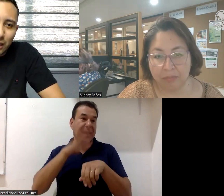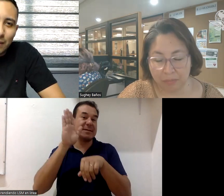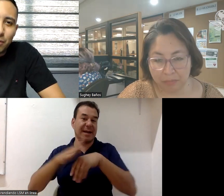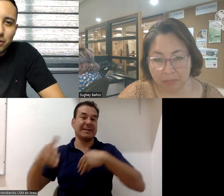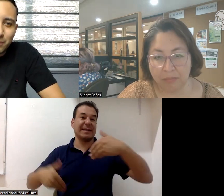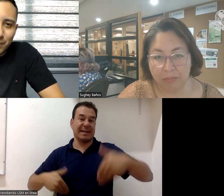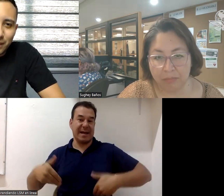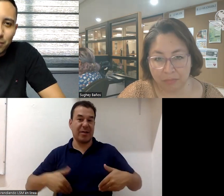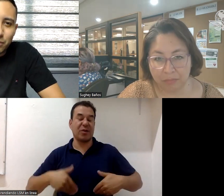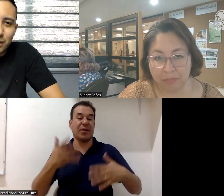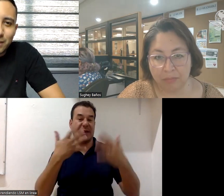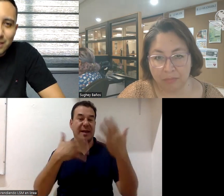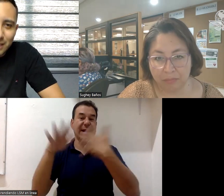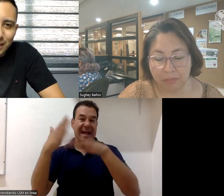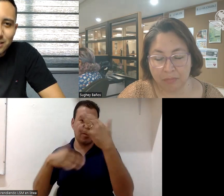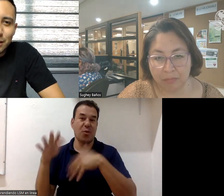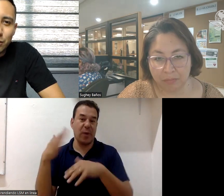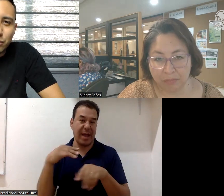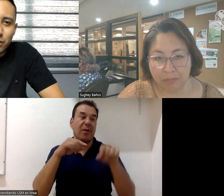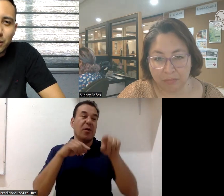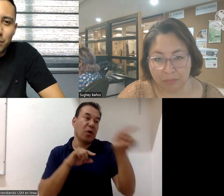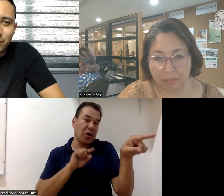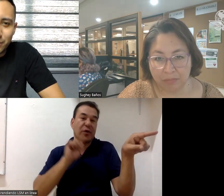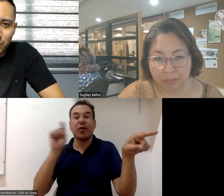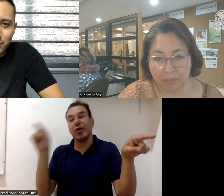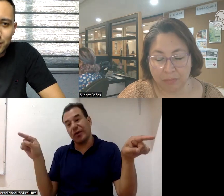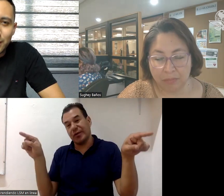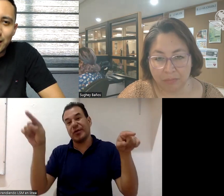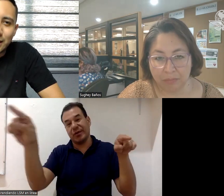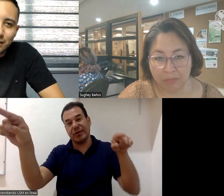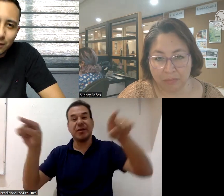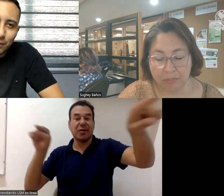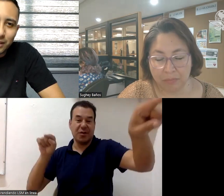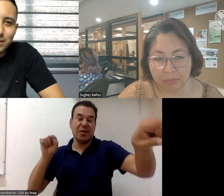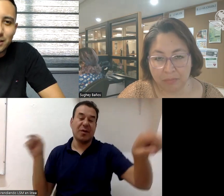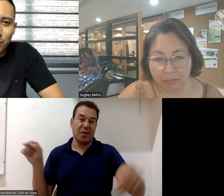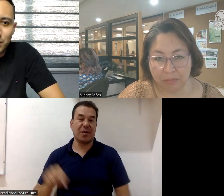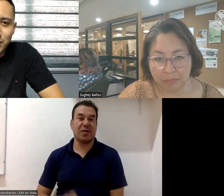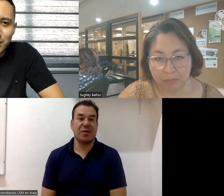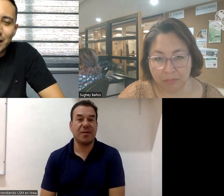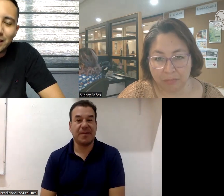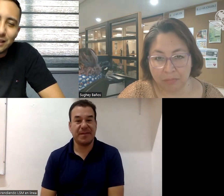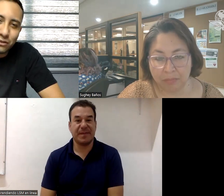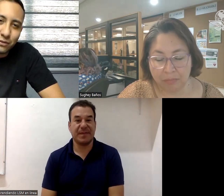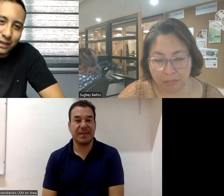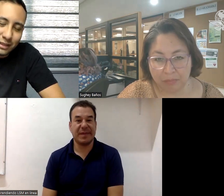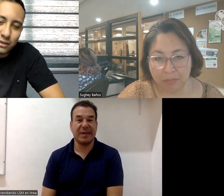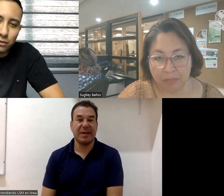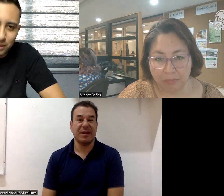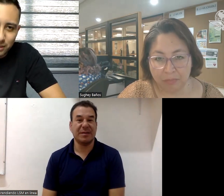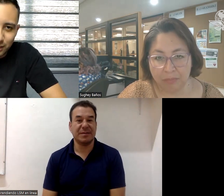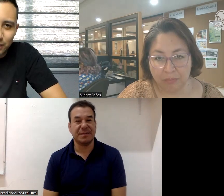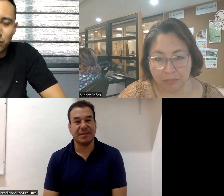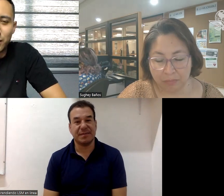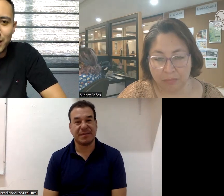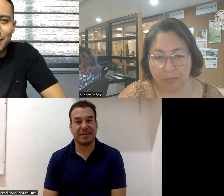Ojalá próximamente haya más leyes de inclusión que puedan favorecer el que haya intérpretes de lengua de señas en las diferentes obras de teatro que haya